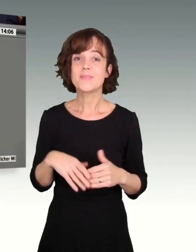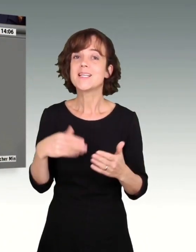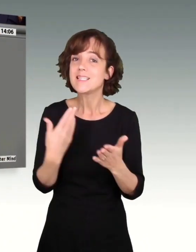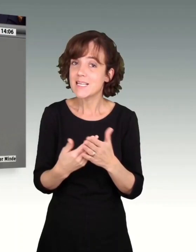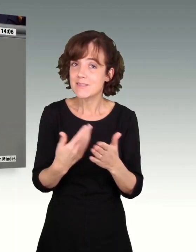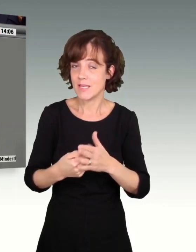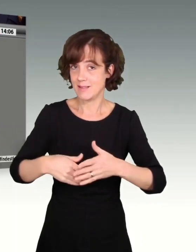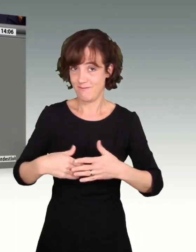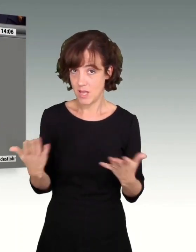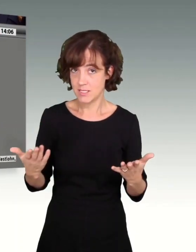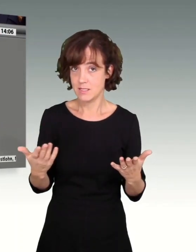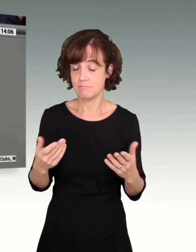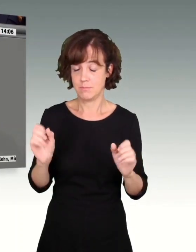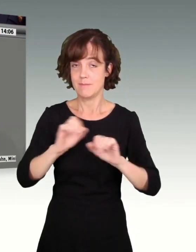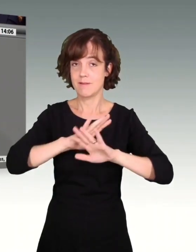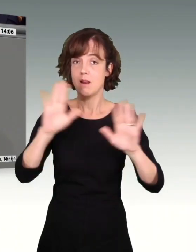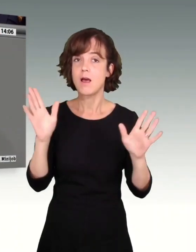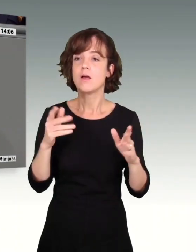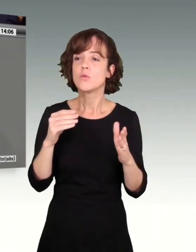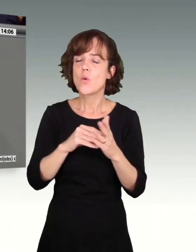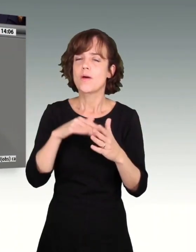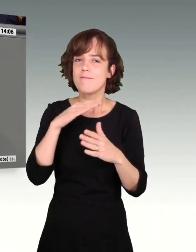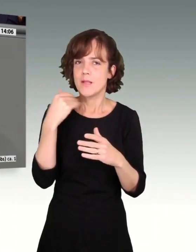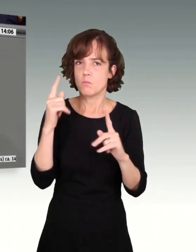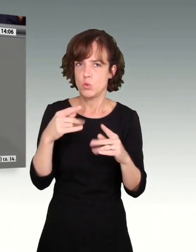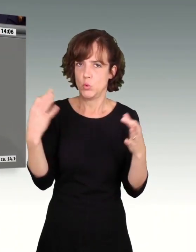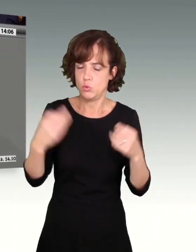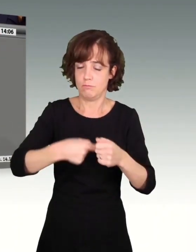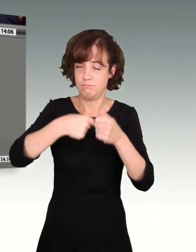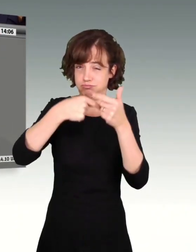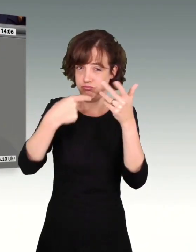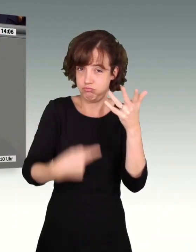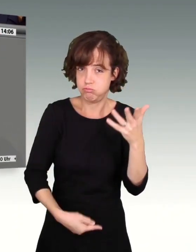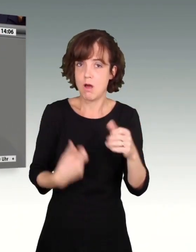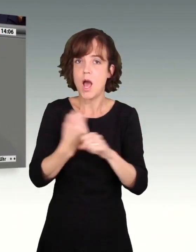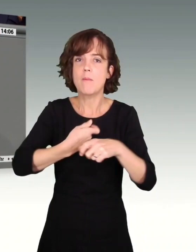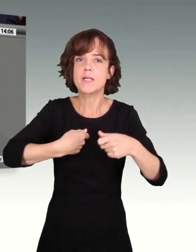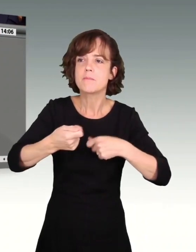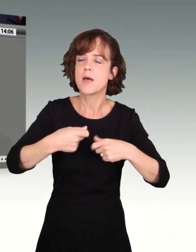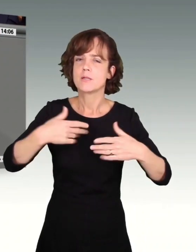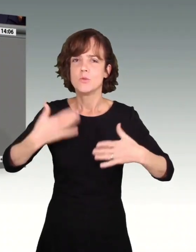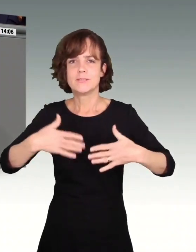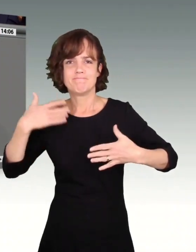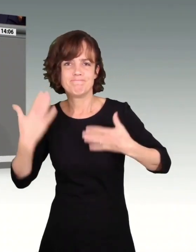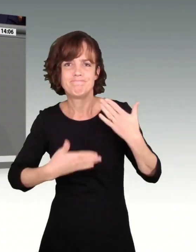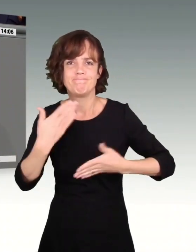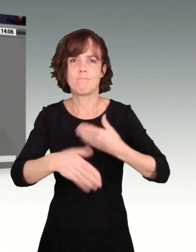Deswegen ist völlig klar, dass wir noch vieles zu tun haben für einen Aufbruch am Arbeitsmarkt, für die Steigerung von Erwerbsbeteiligung,